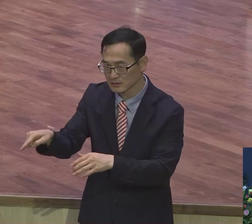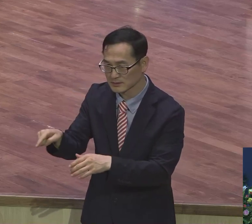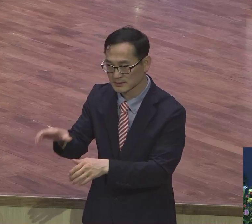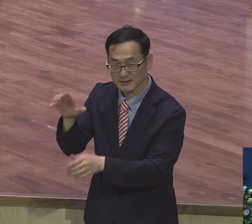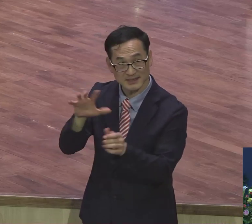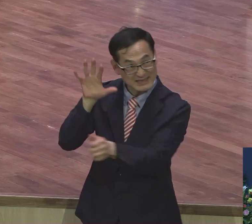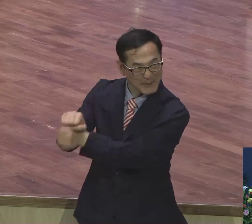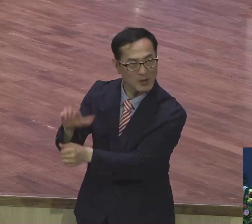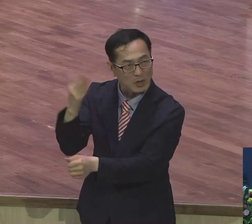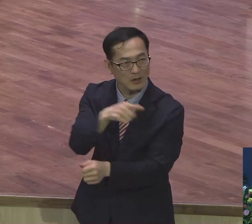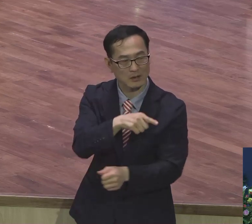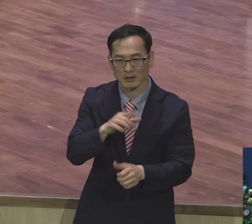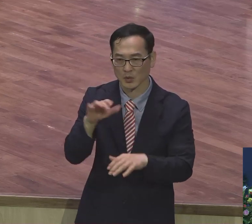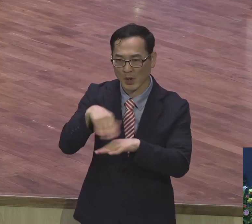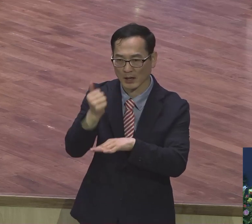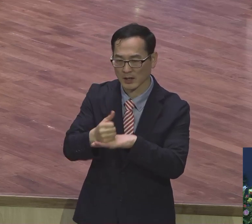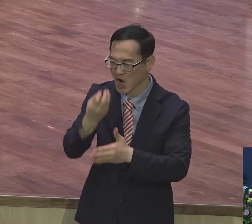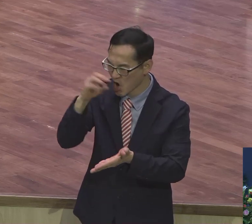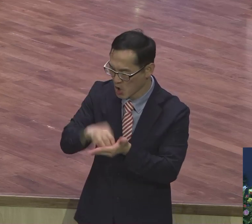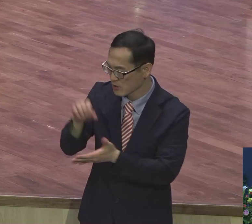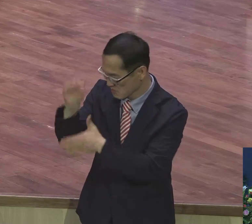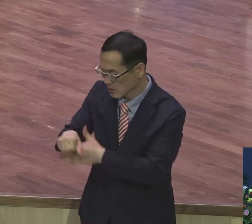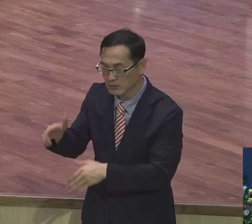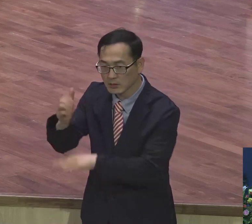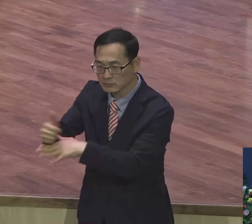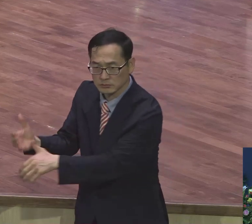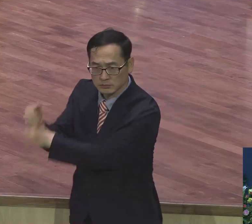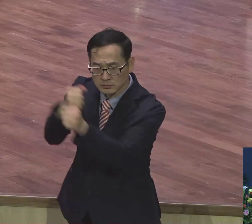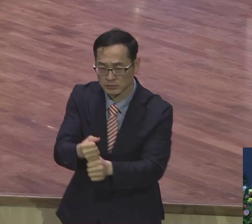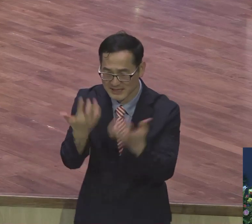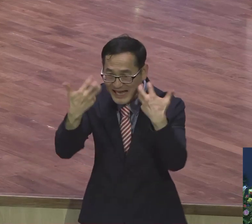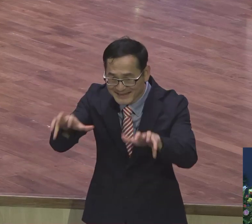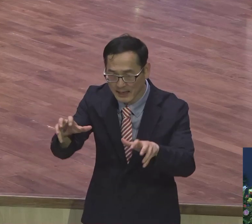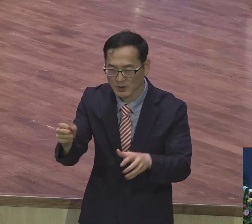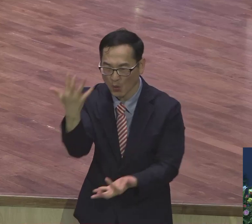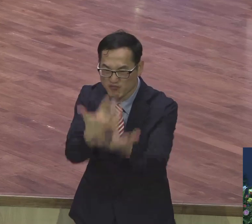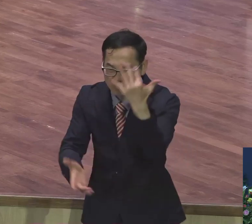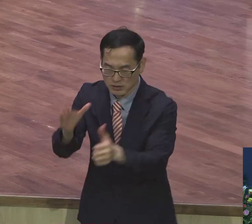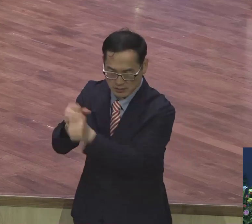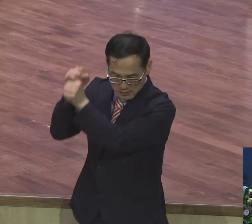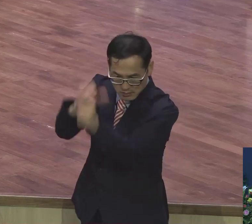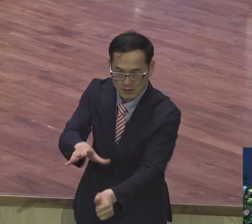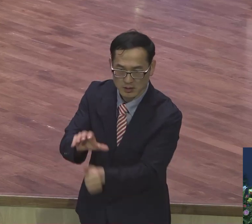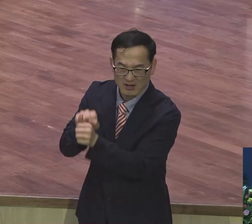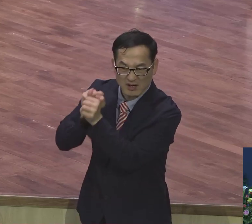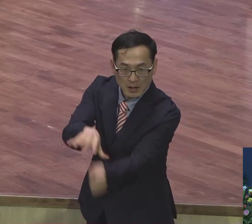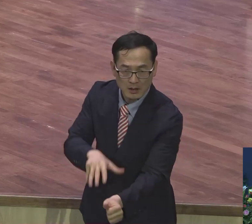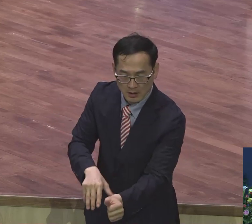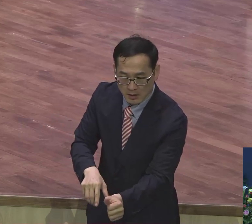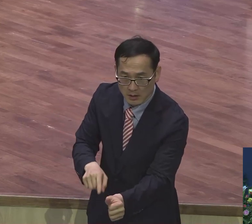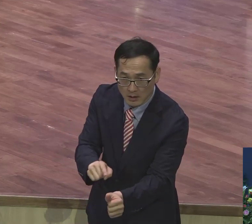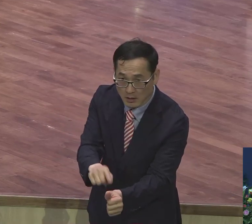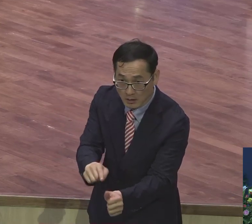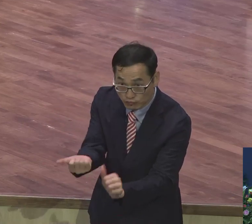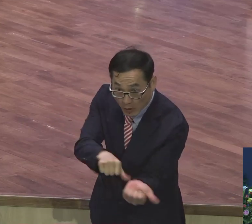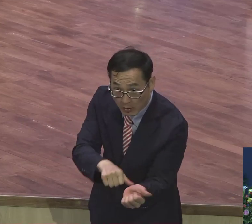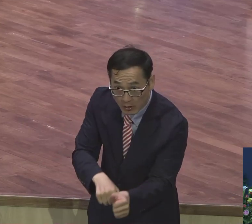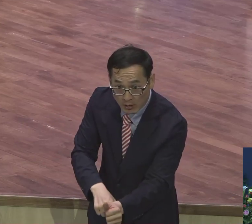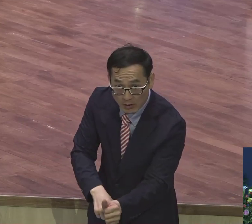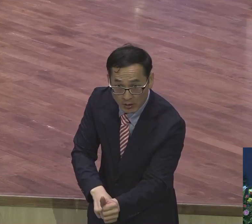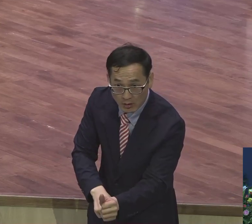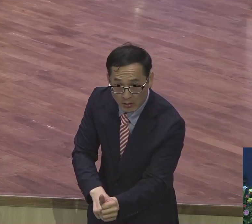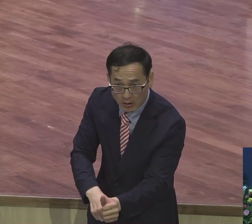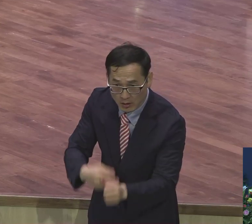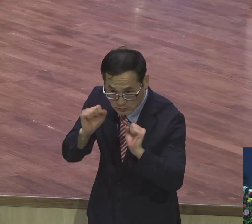하나님의 스케일을 체험한 거예요. 우리 신자의 특징은요 하나님 스케일을 체험하고 사는 것이 우리의